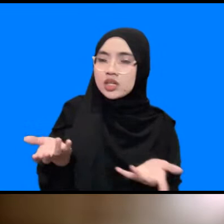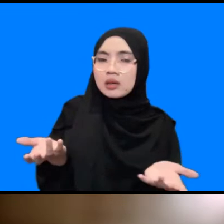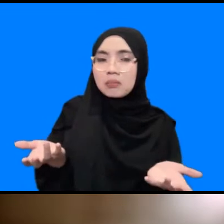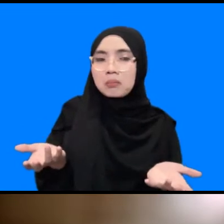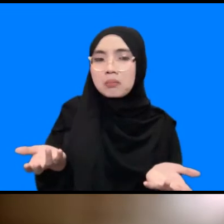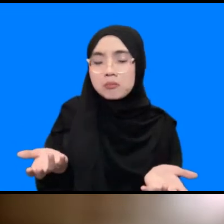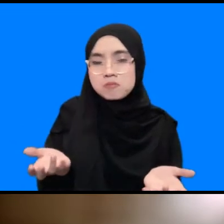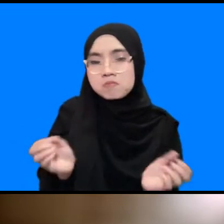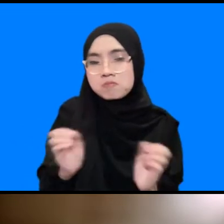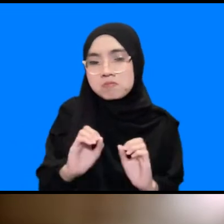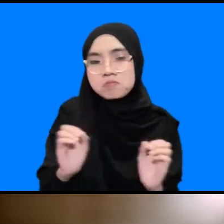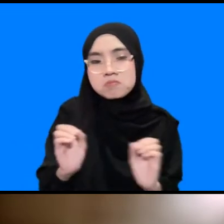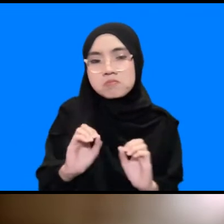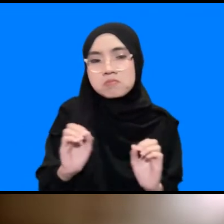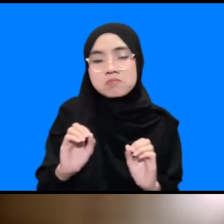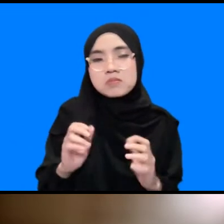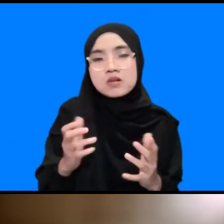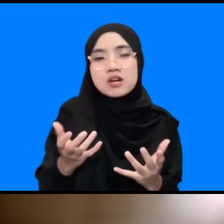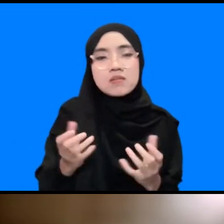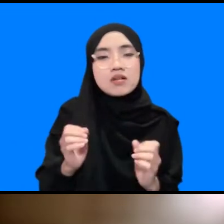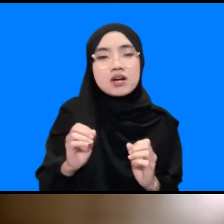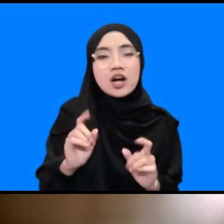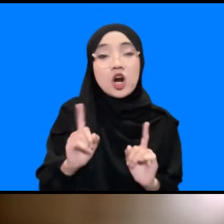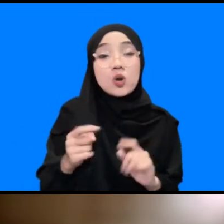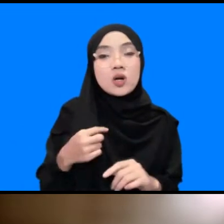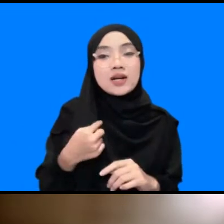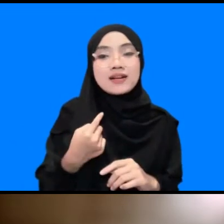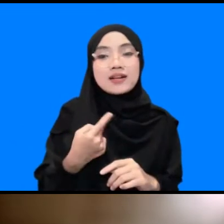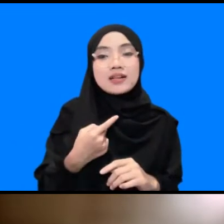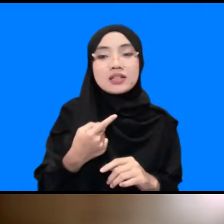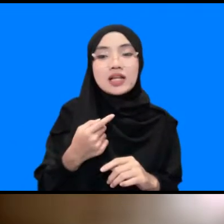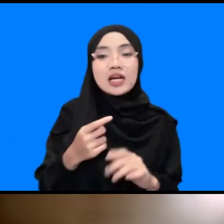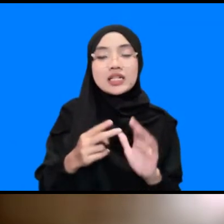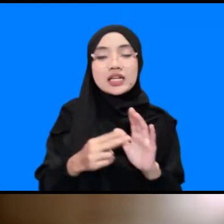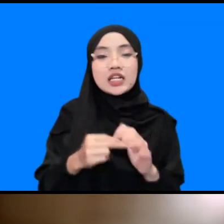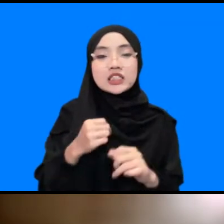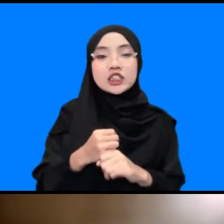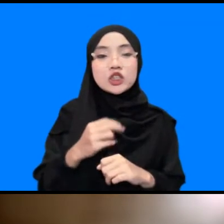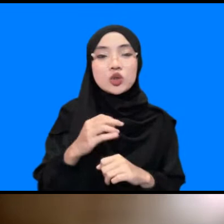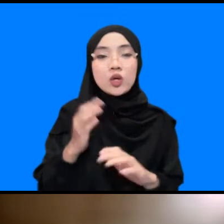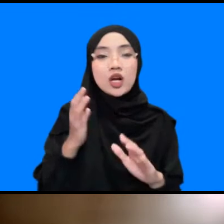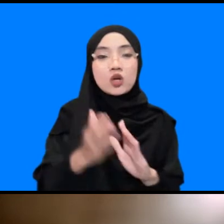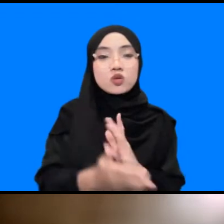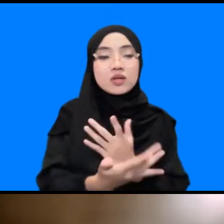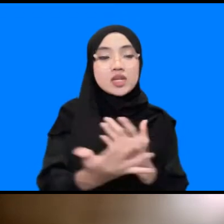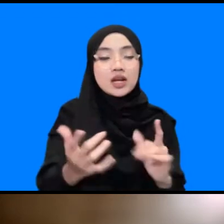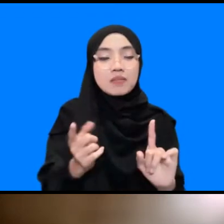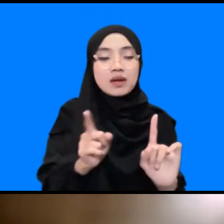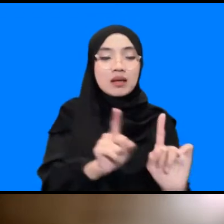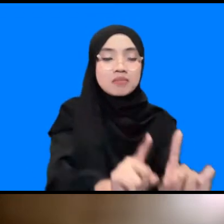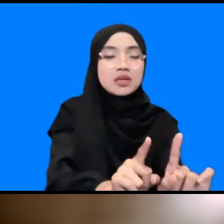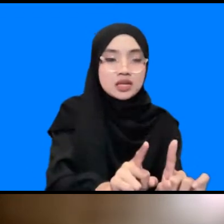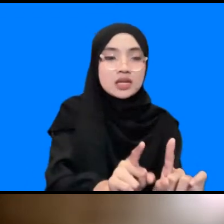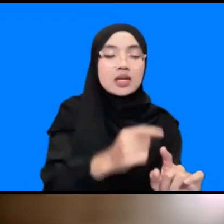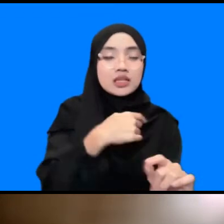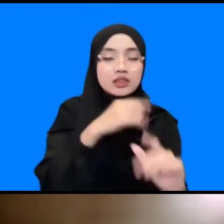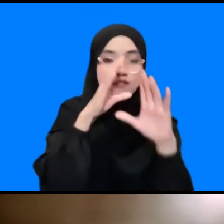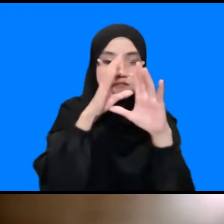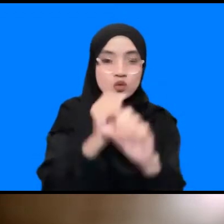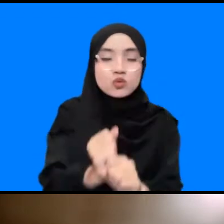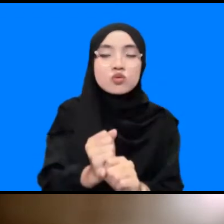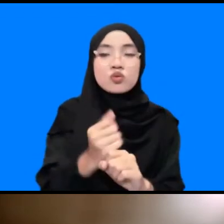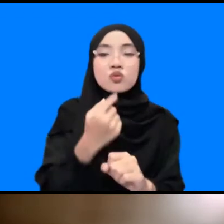apa nih kalau kita praktisi atau NGO yang menampi masyarakat sangat konsen dengan INA TWS karena